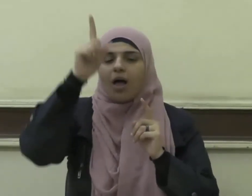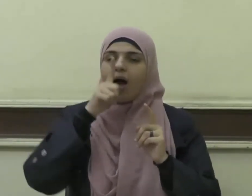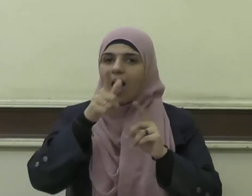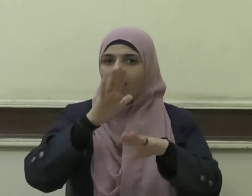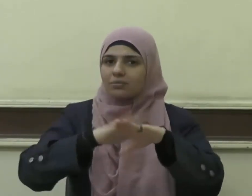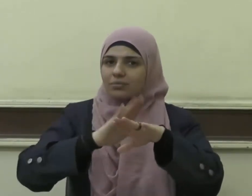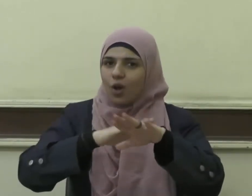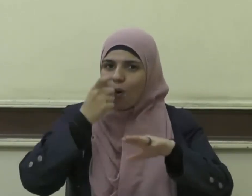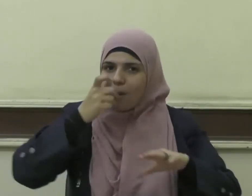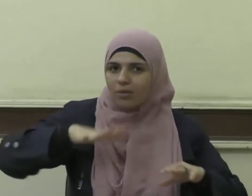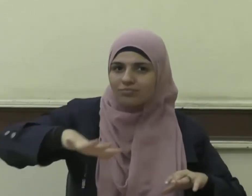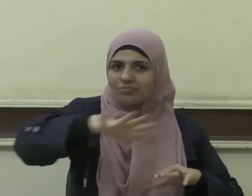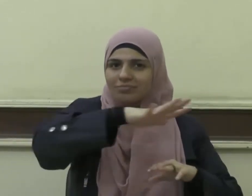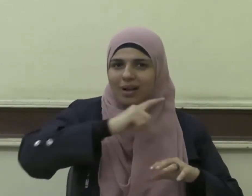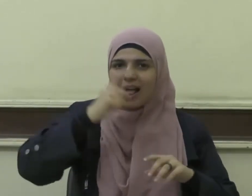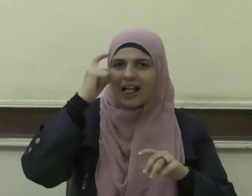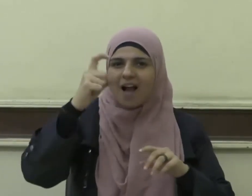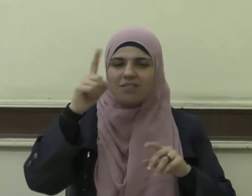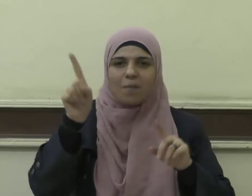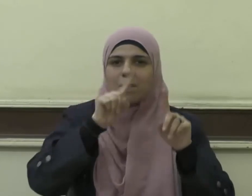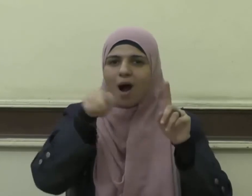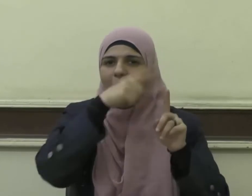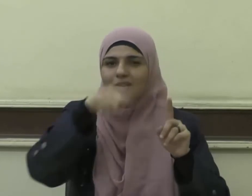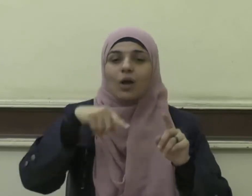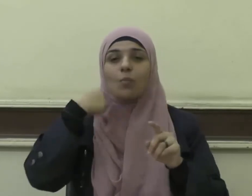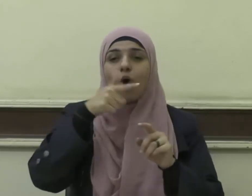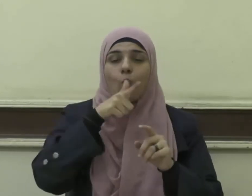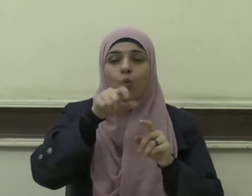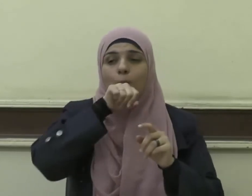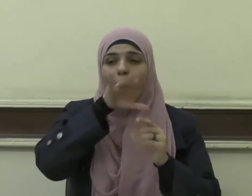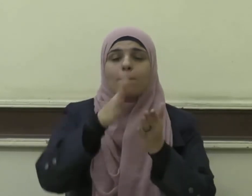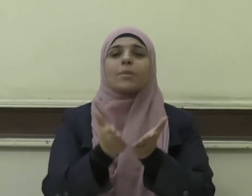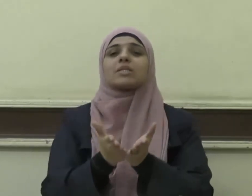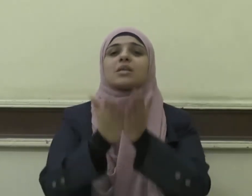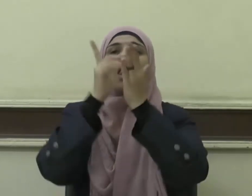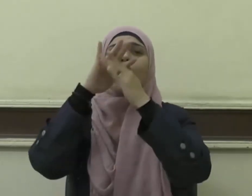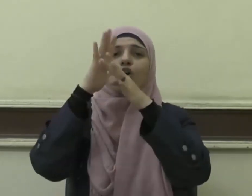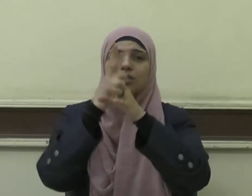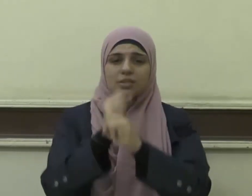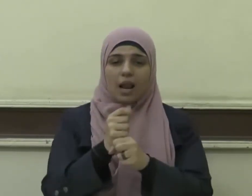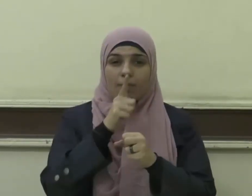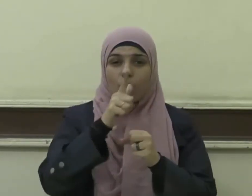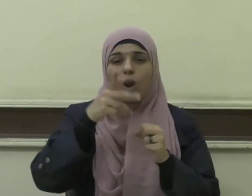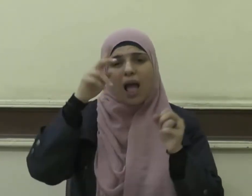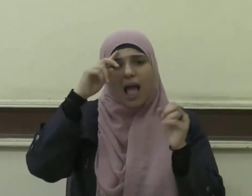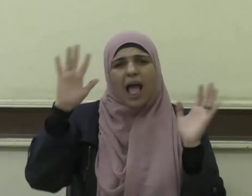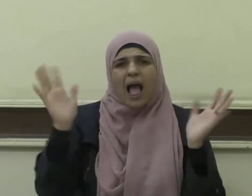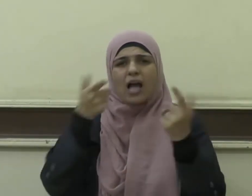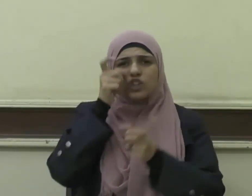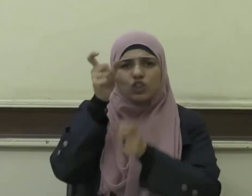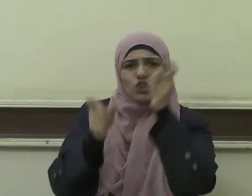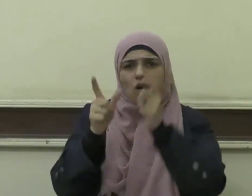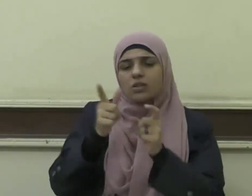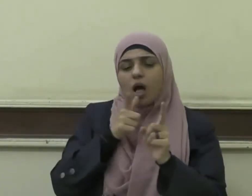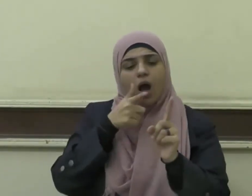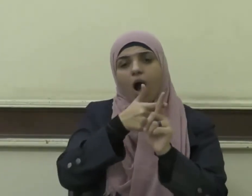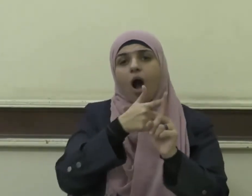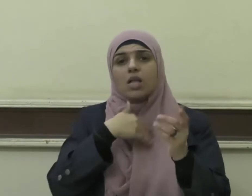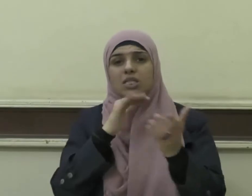من الولوج فيه يقول صلى الله عليه وسلم أي ممرئ قال لأخيه يا كافر